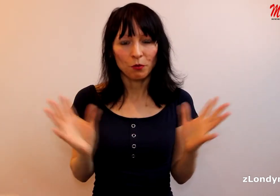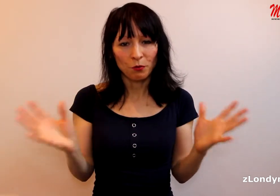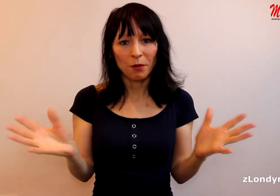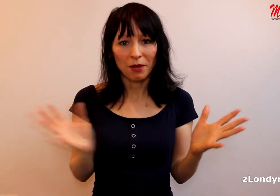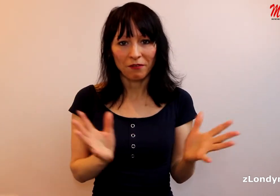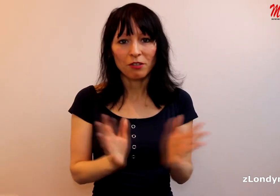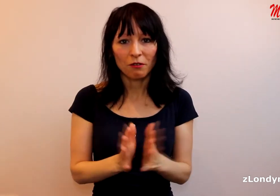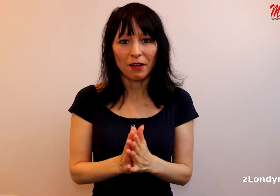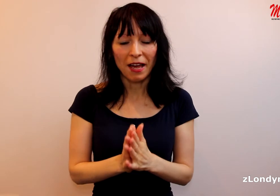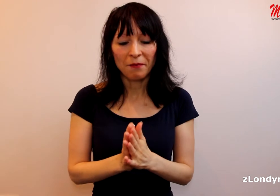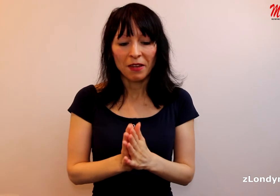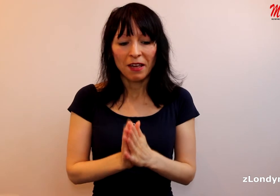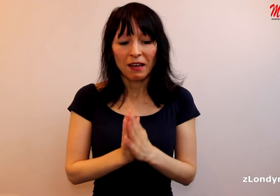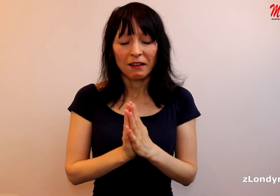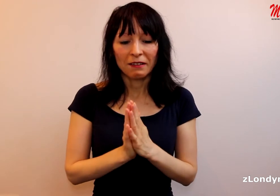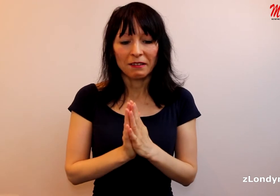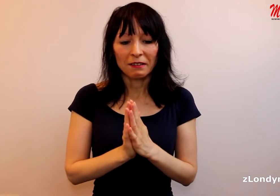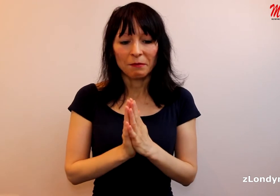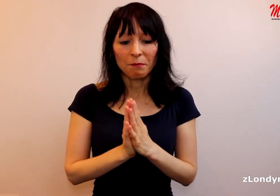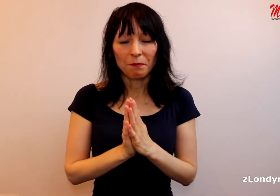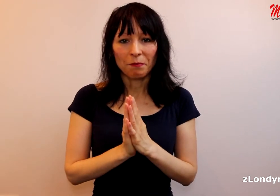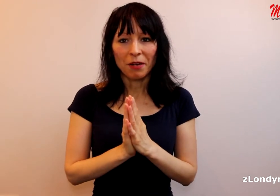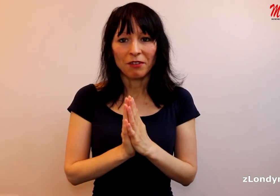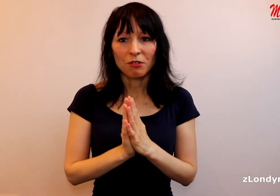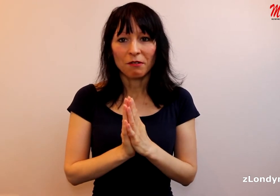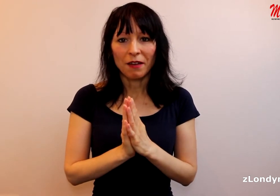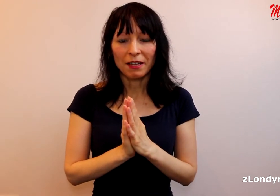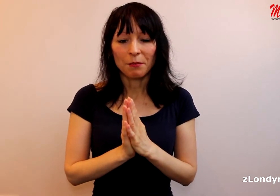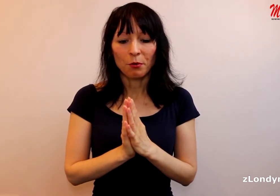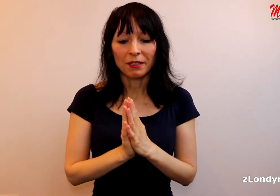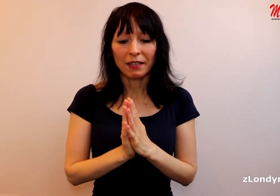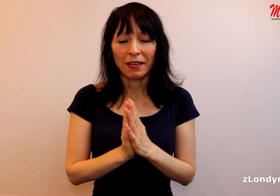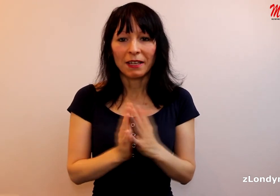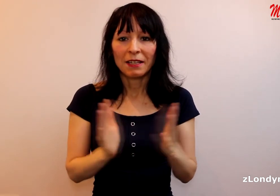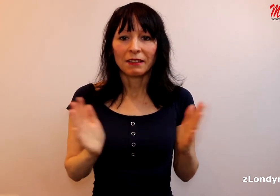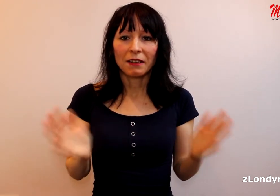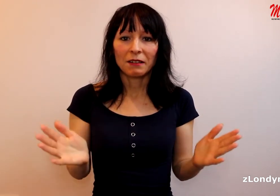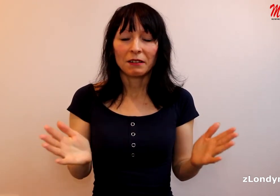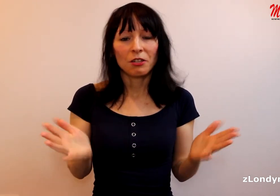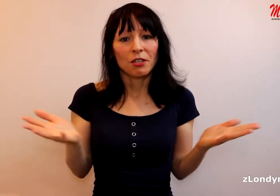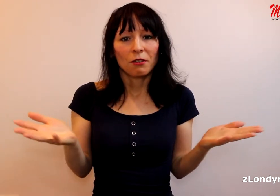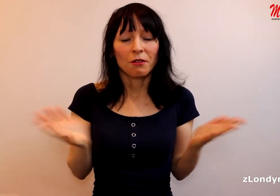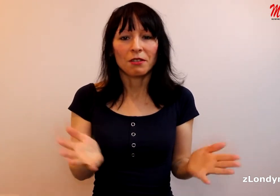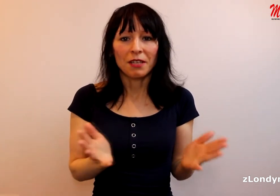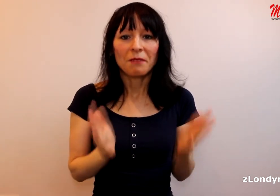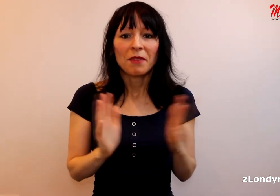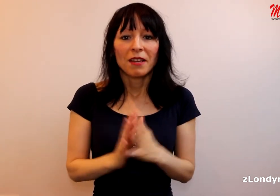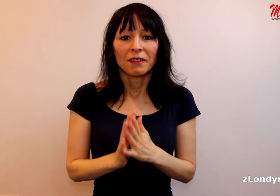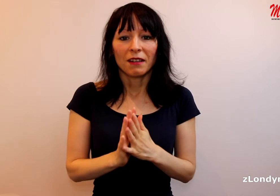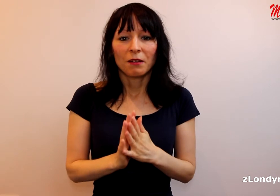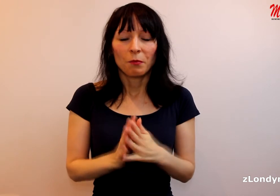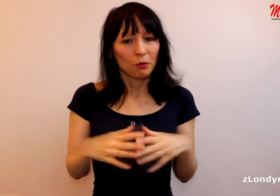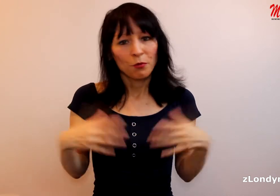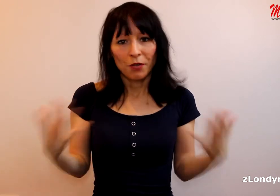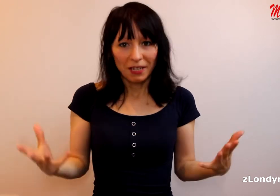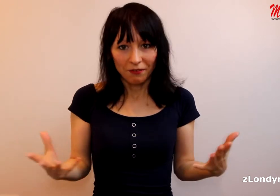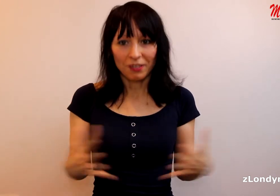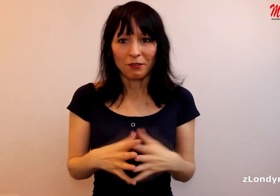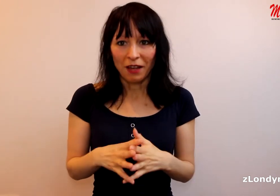podporuje pravicové politiky, tak když se to hodí, tak podporuje i levicové.